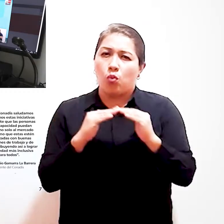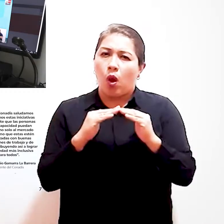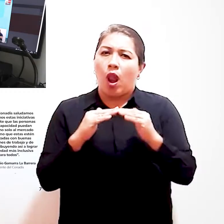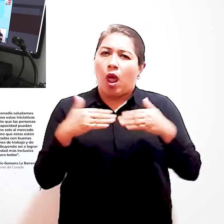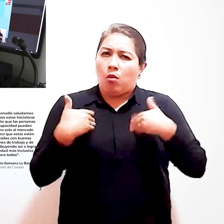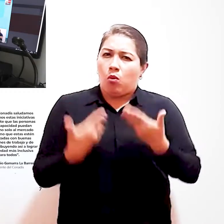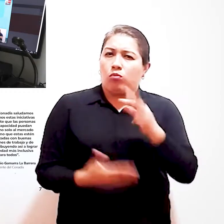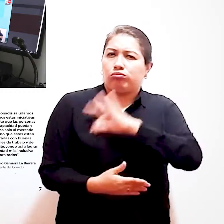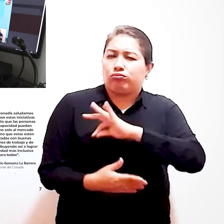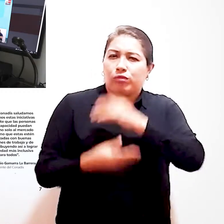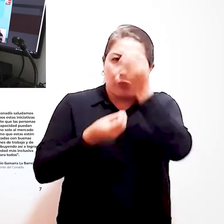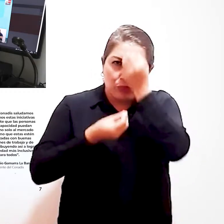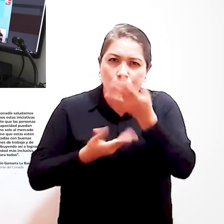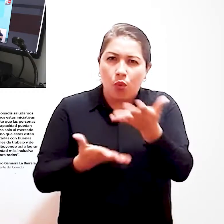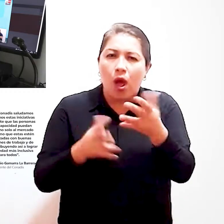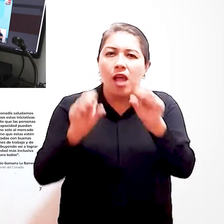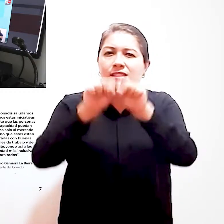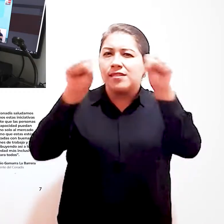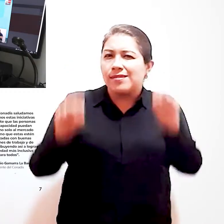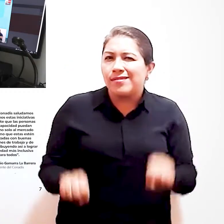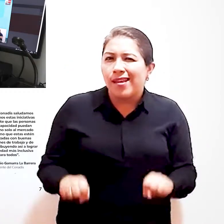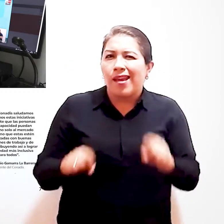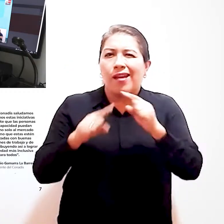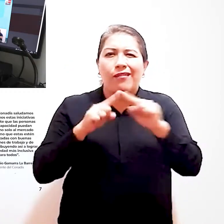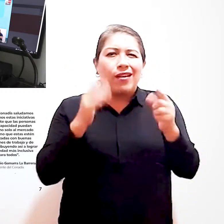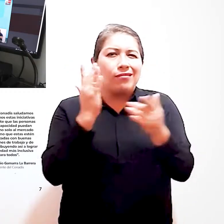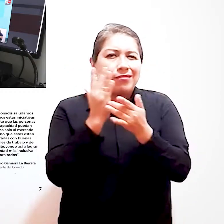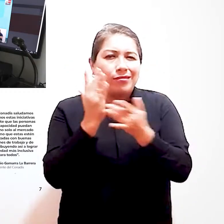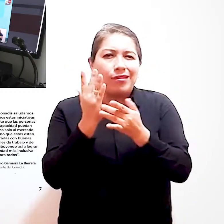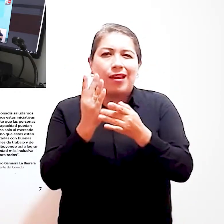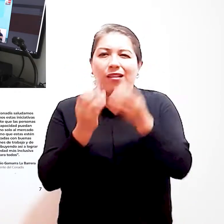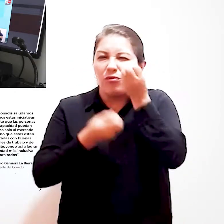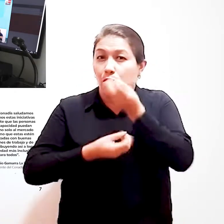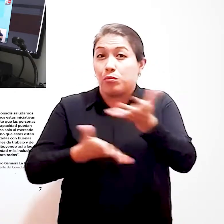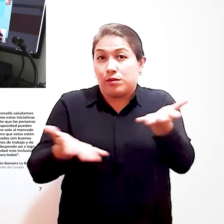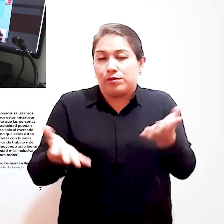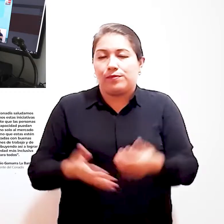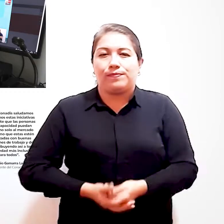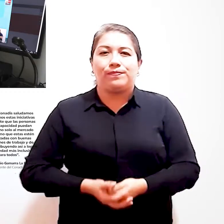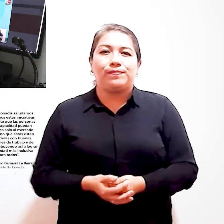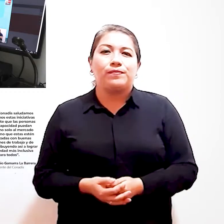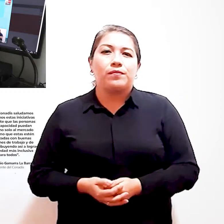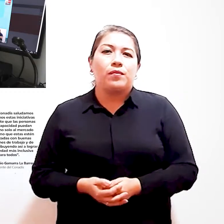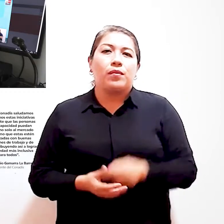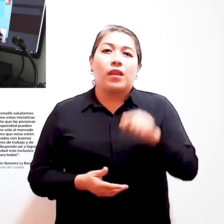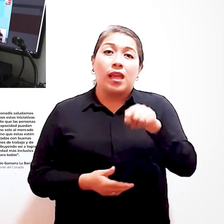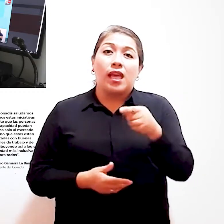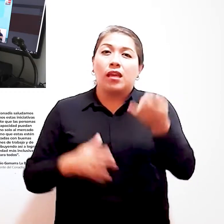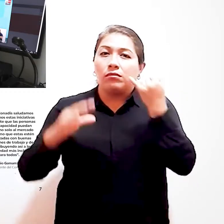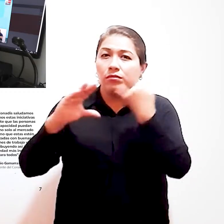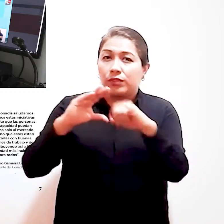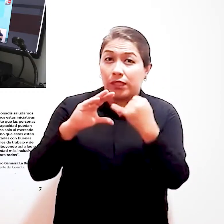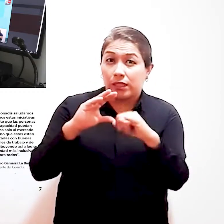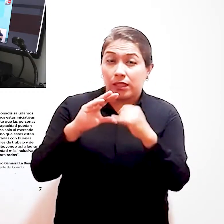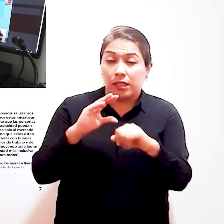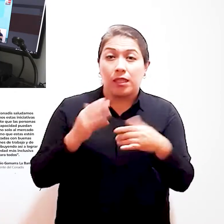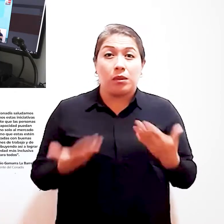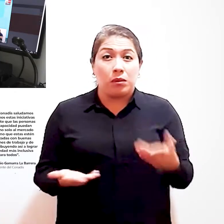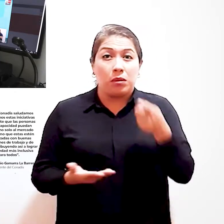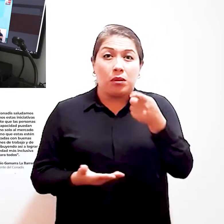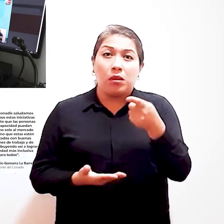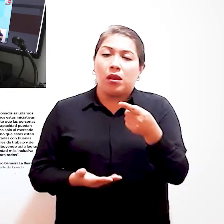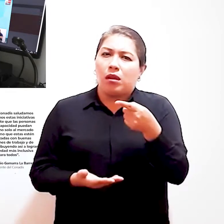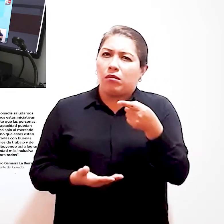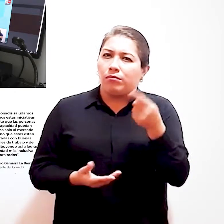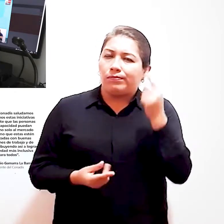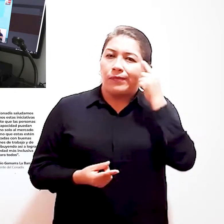condiciones a información, comunicaciones, sistemas y tecnologías de la información En el sitio